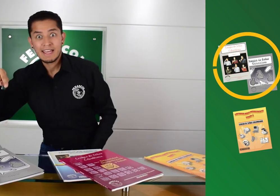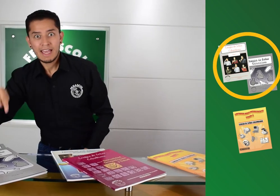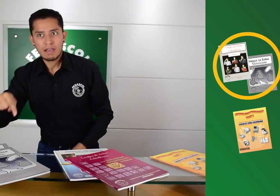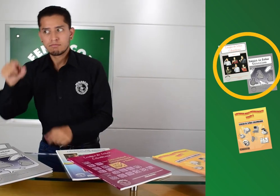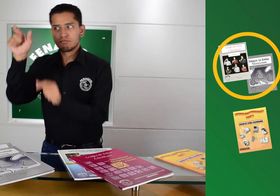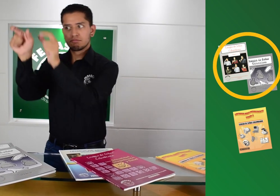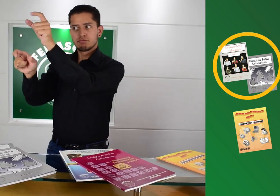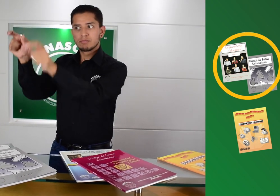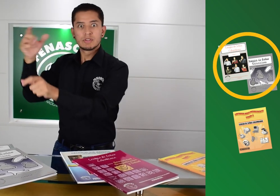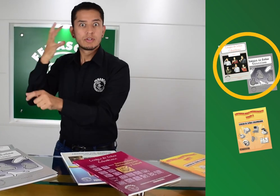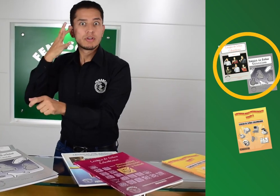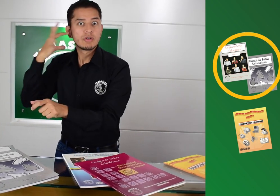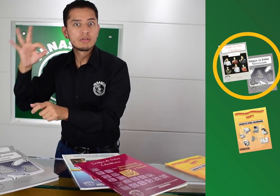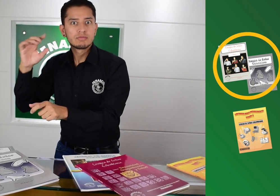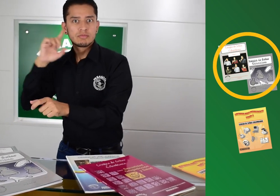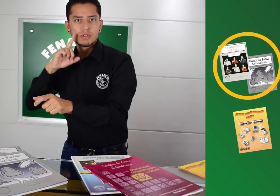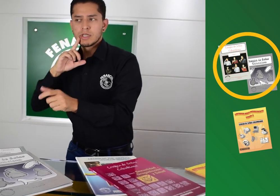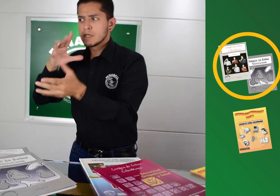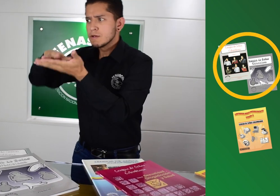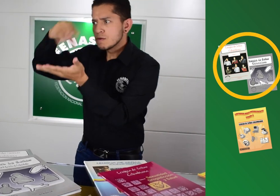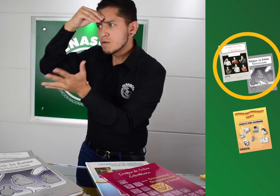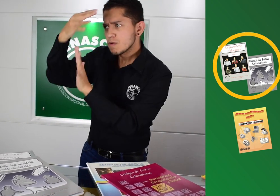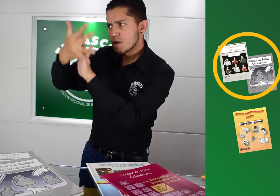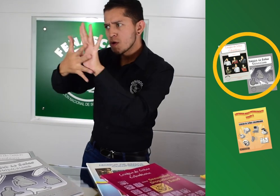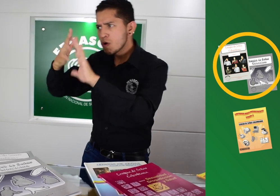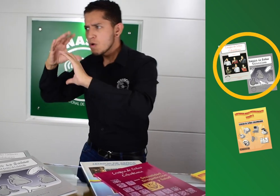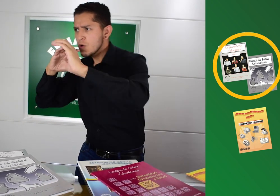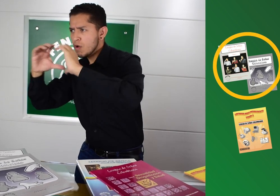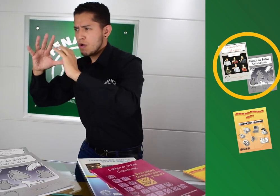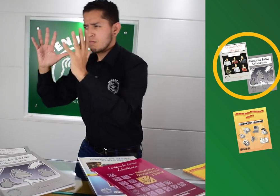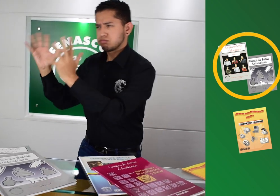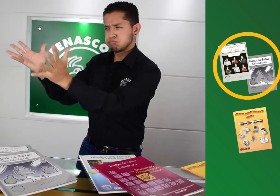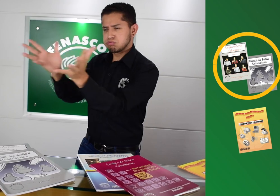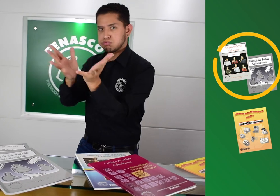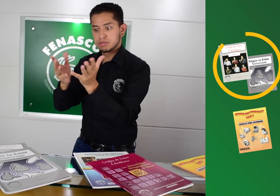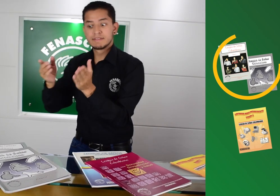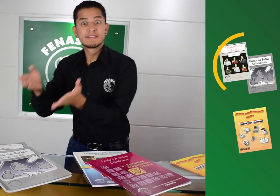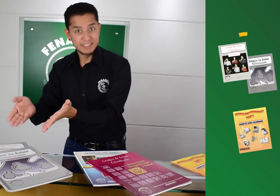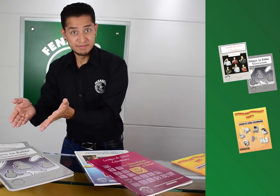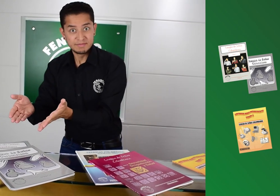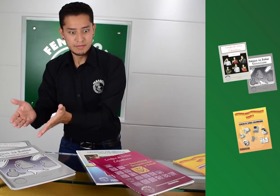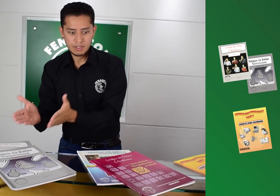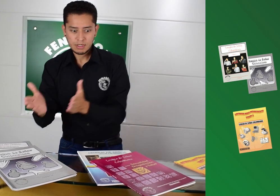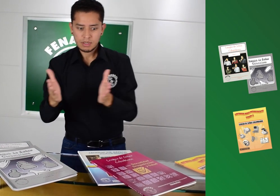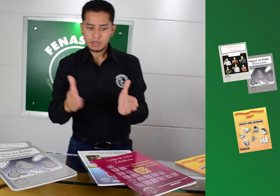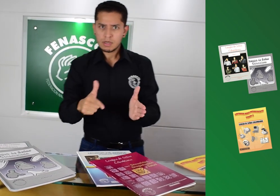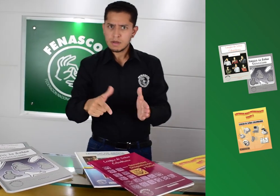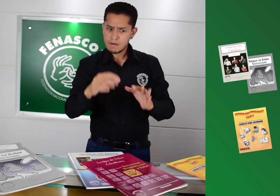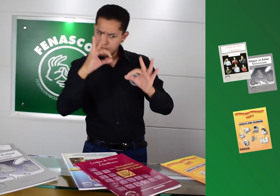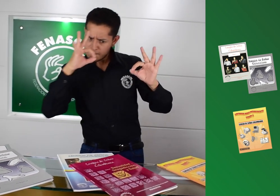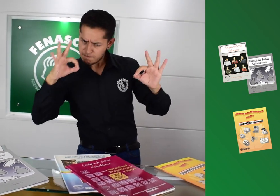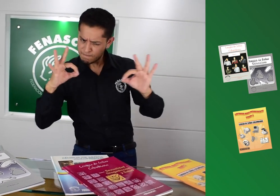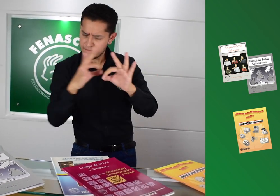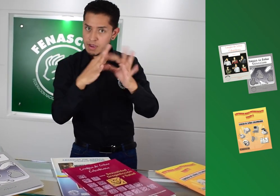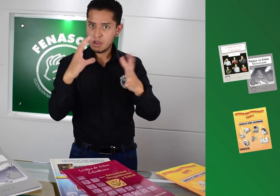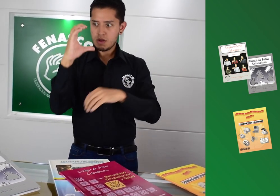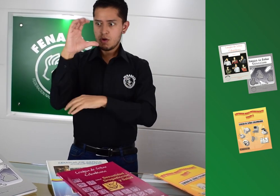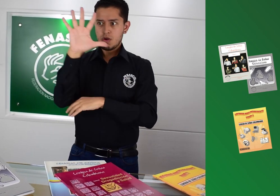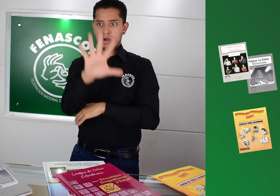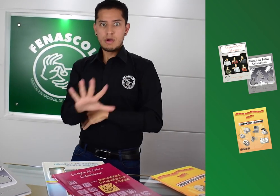Estos son libros enfocados a la comunicación que personas sordas y oyentes pueden usar, y estos de acá son libros con señas